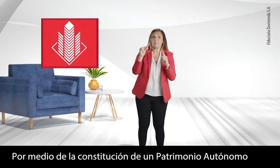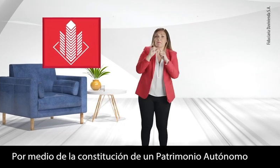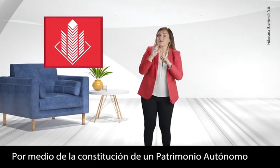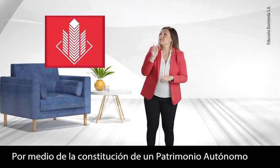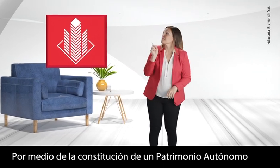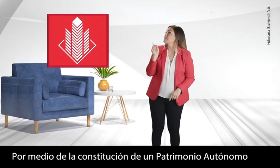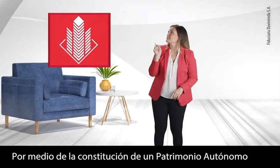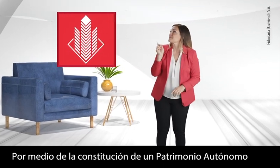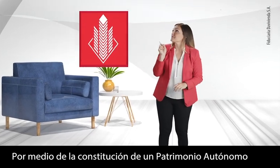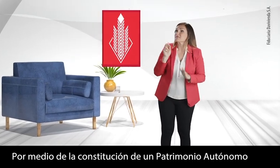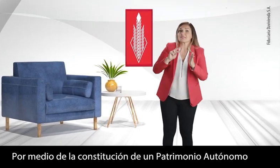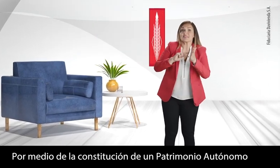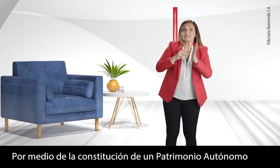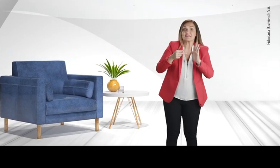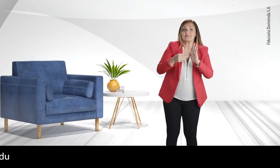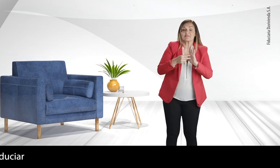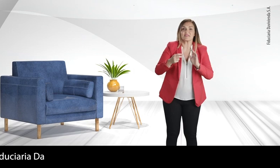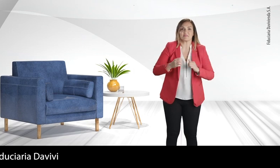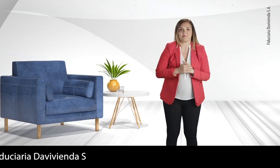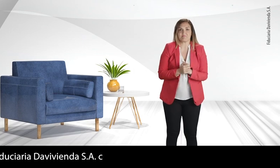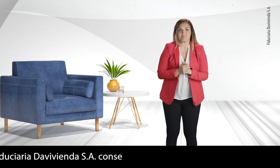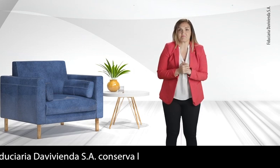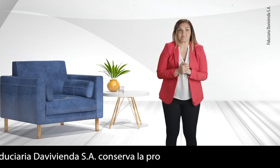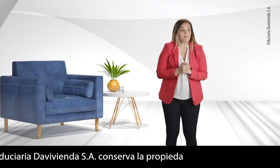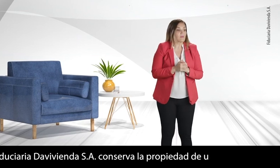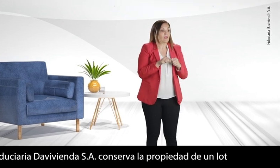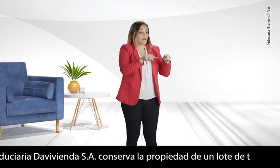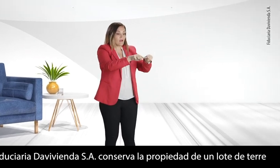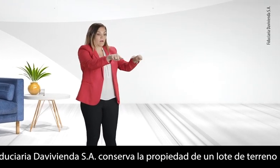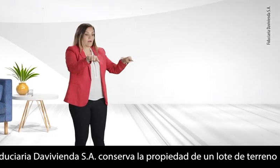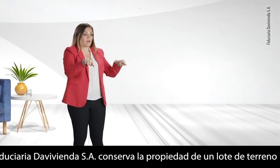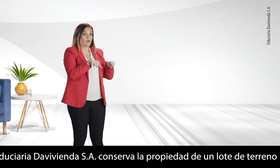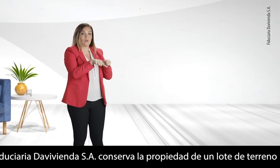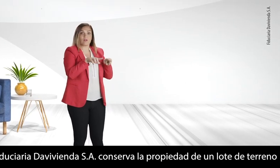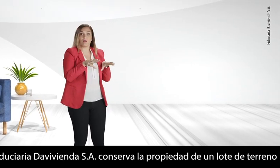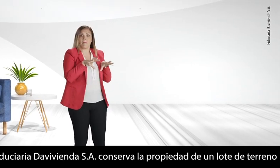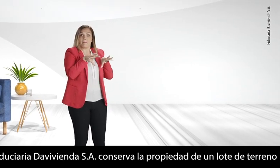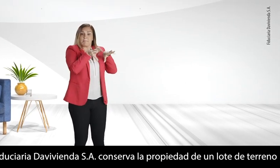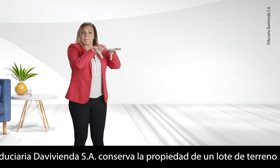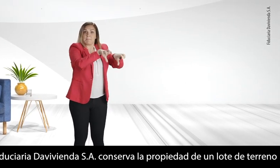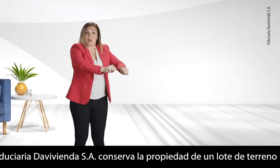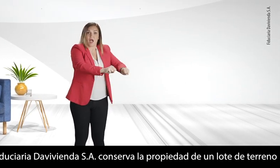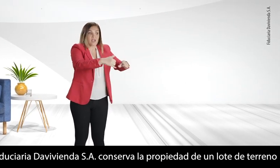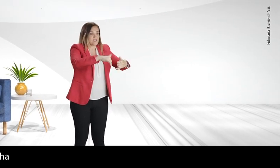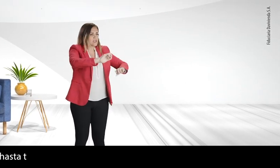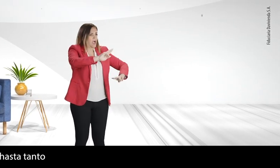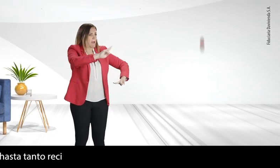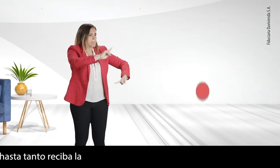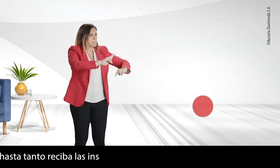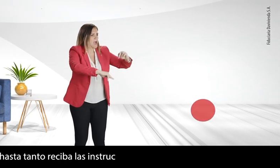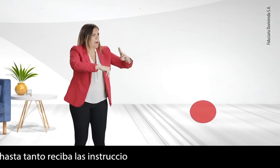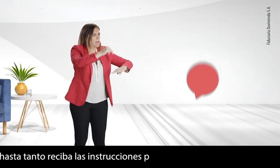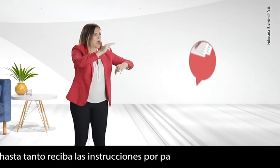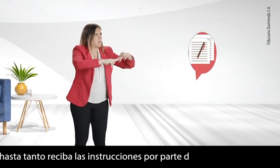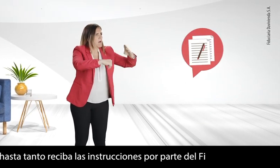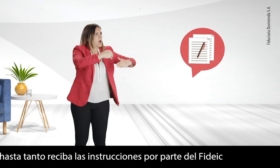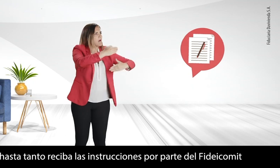un patrimonio autónomo, la fiduciaria conserva la propiedad de un lote de terreno hasta tanto reciba las